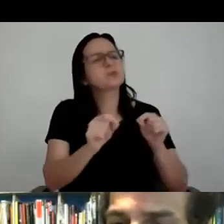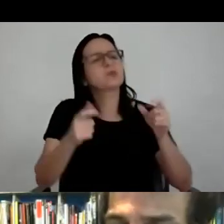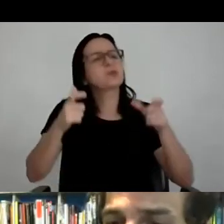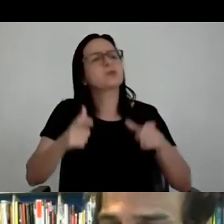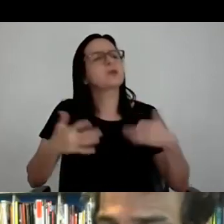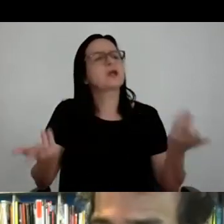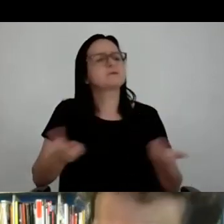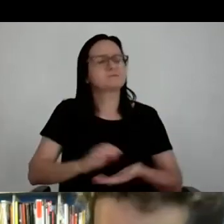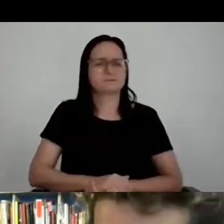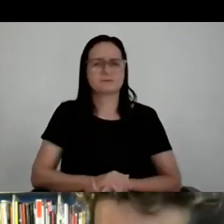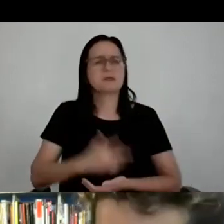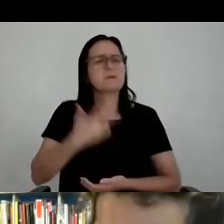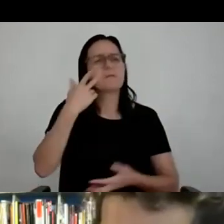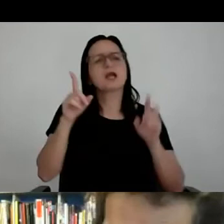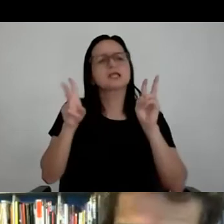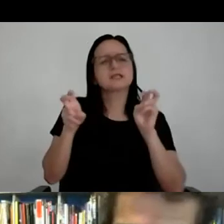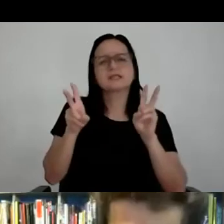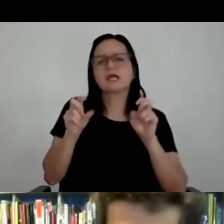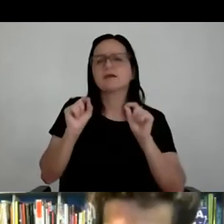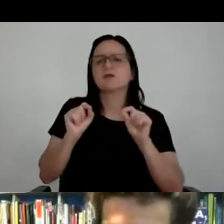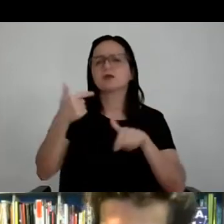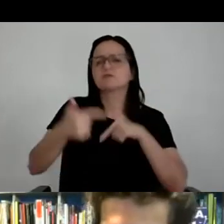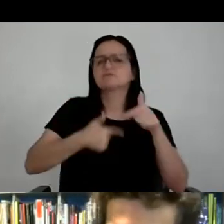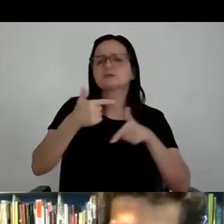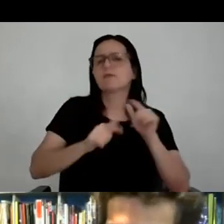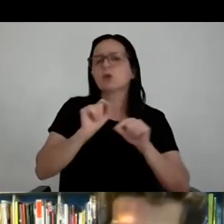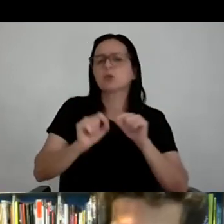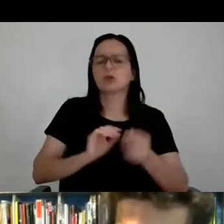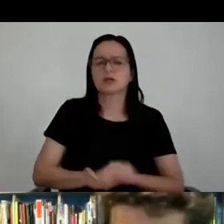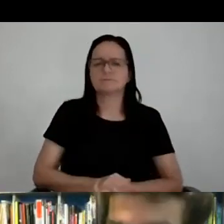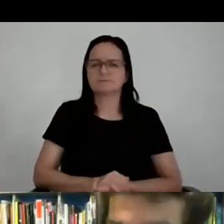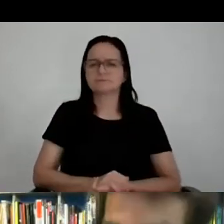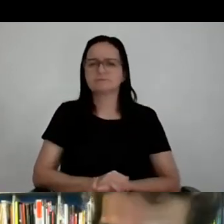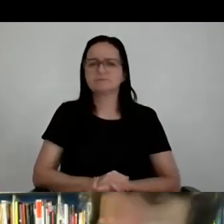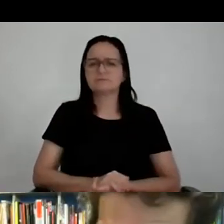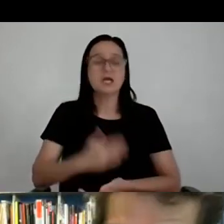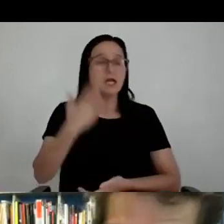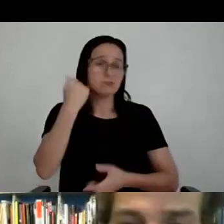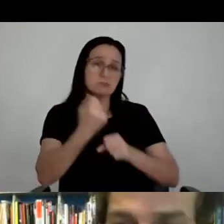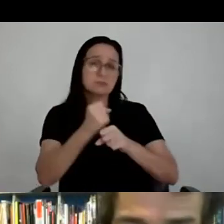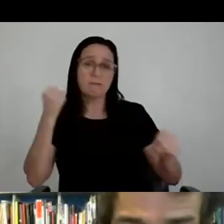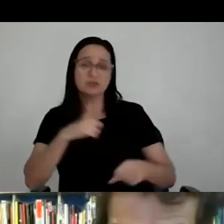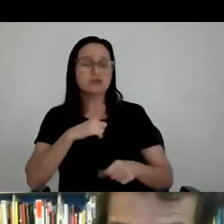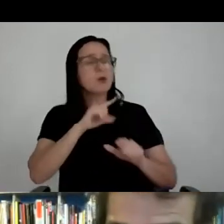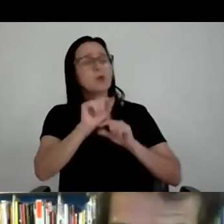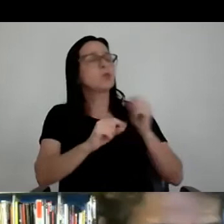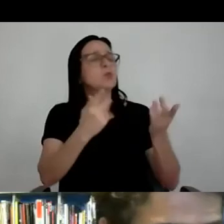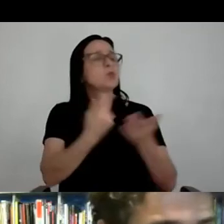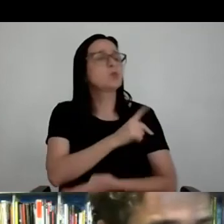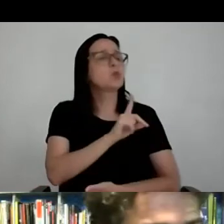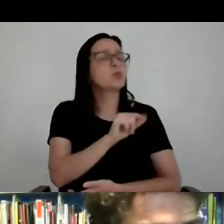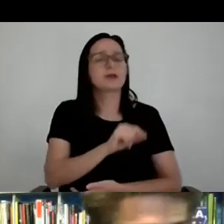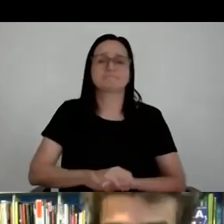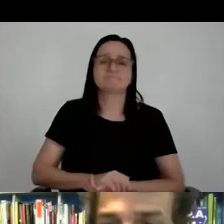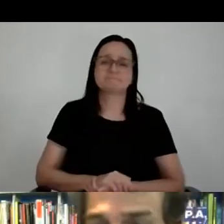é? Qual é o assunto aí desse evento? Eu sei que é do tamanho, sei que tem que botar em cima, qual é a jogada? Qual é o barato disso aí?